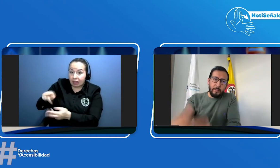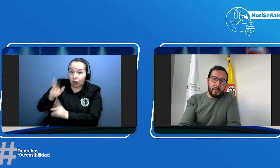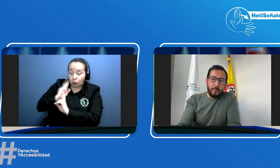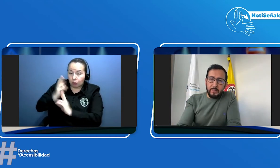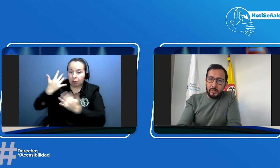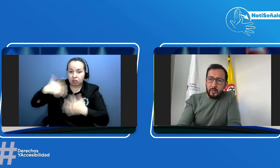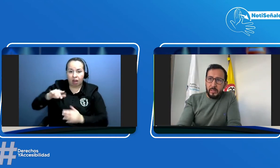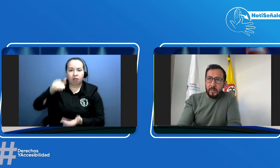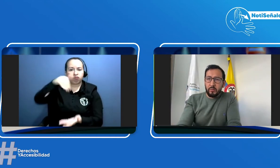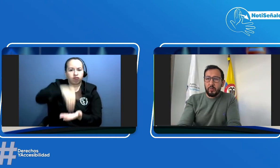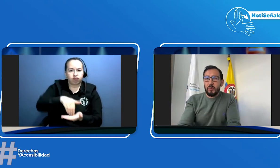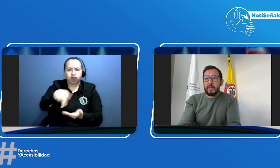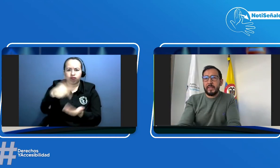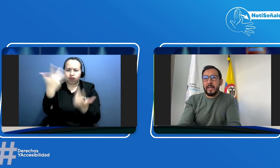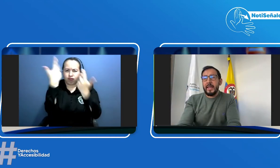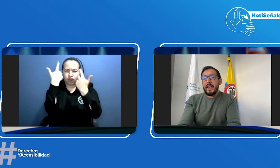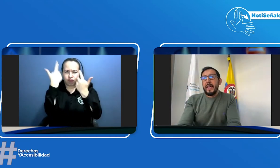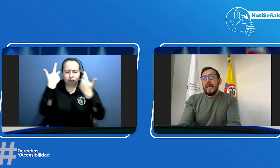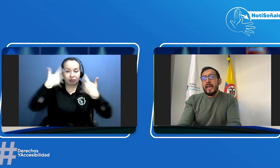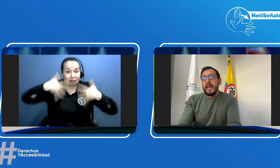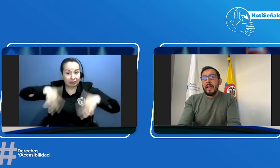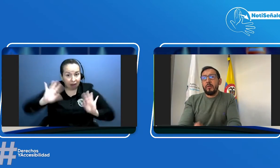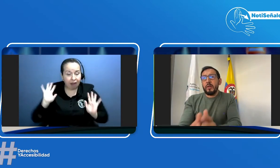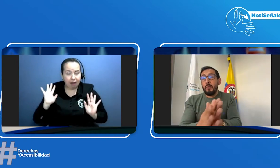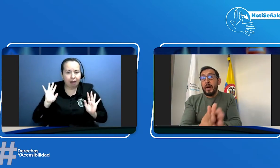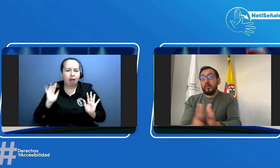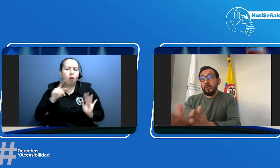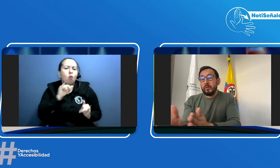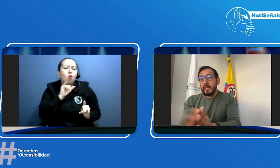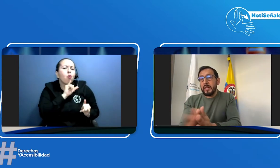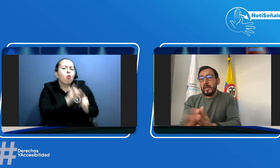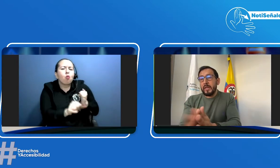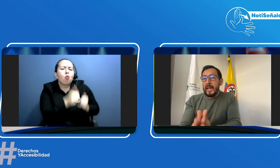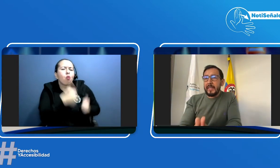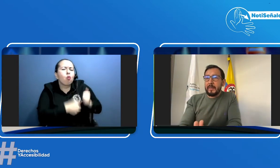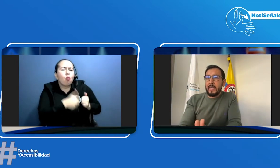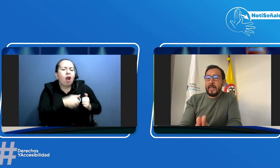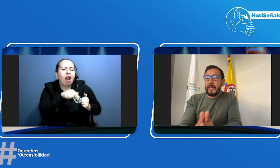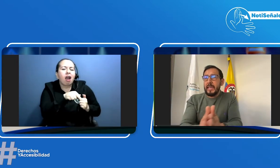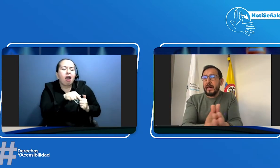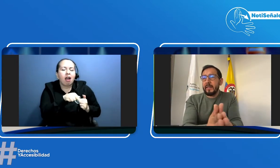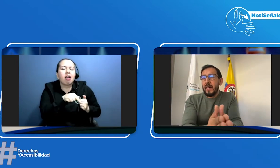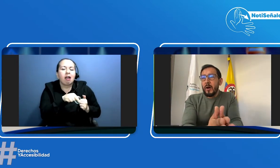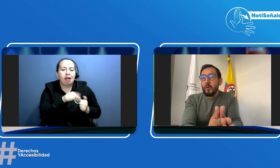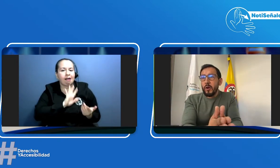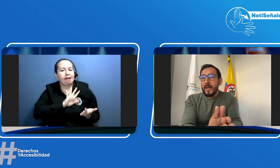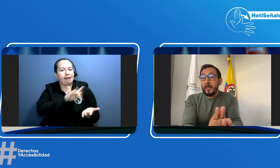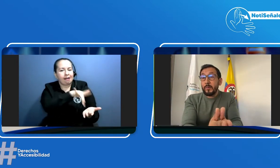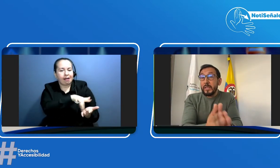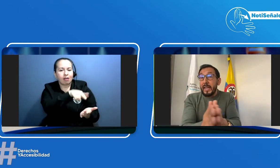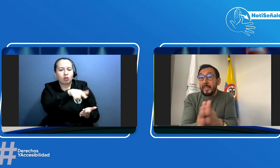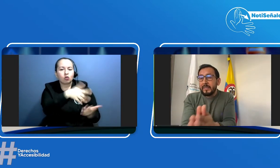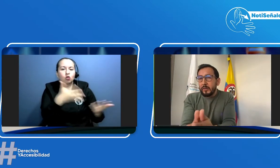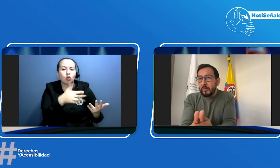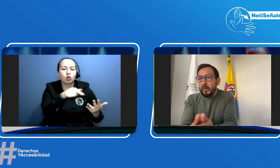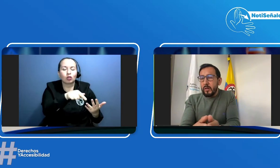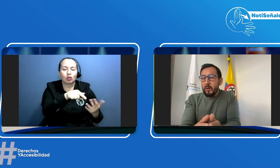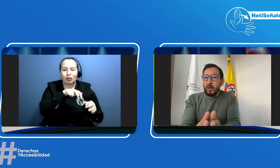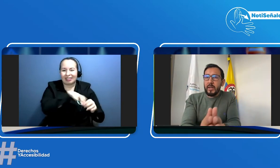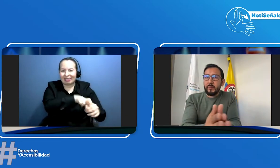centro de enseñanza automovilística el último paso será ir a un organismo de tránsito organismo